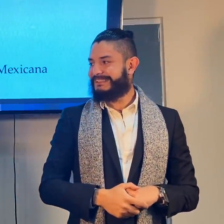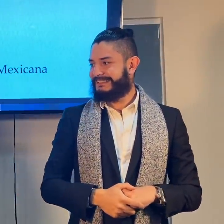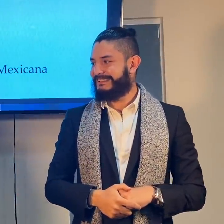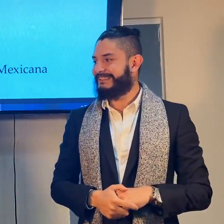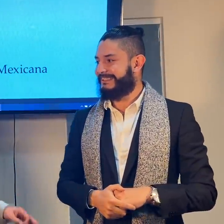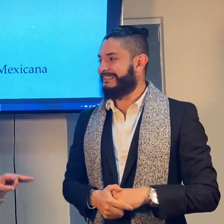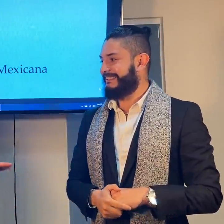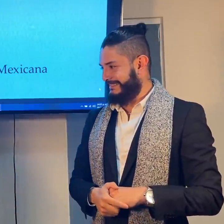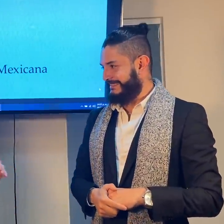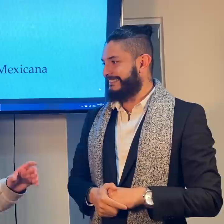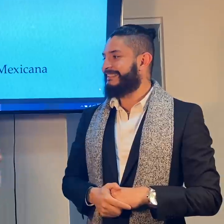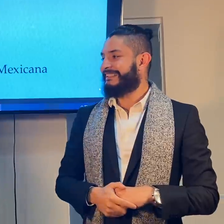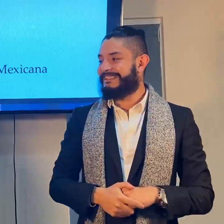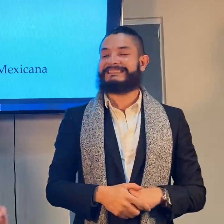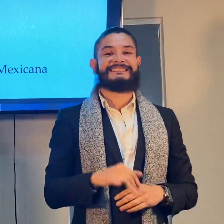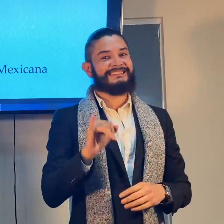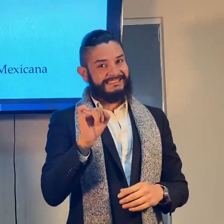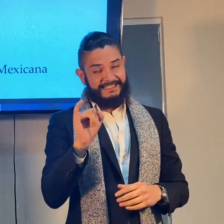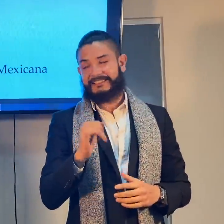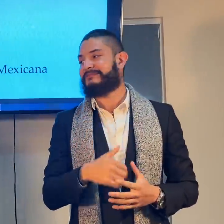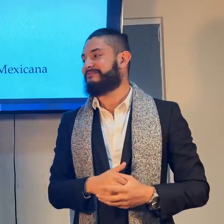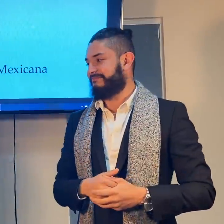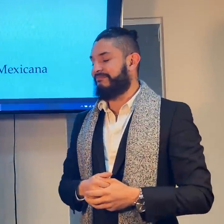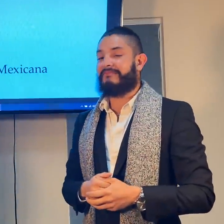es muy importante la comunicación con los sordos.